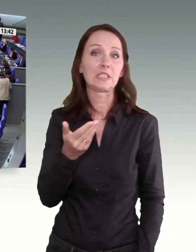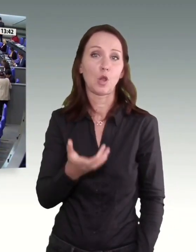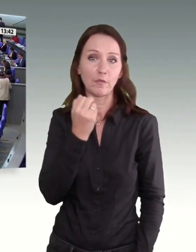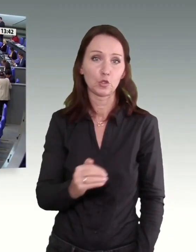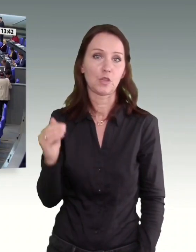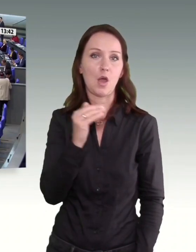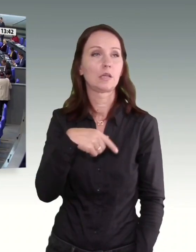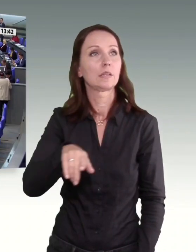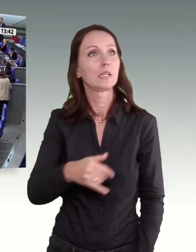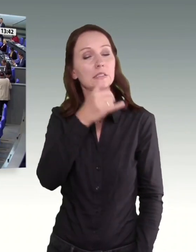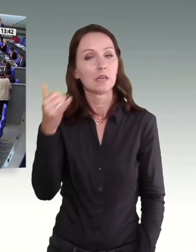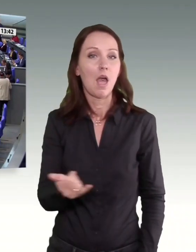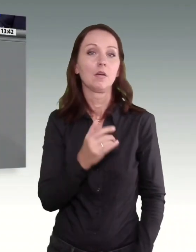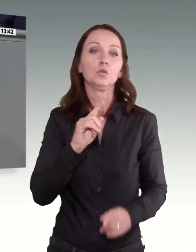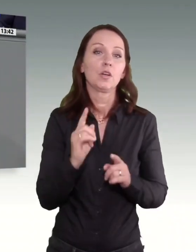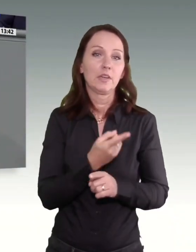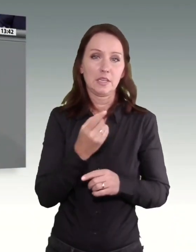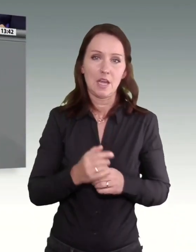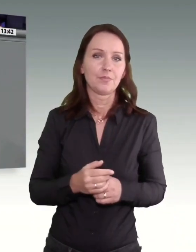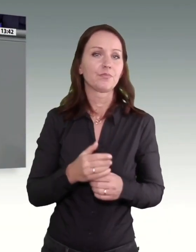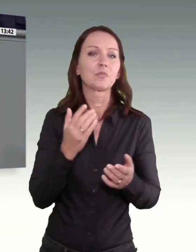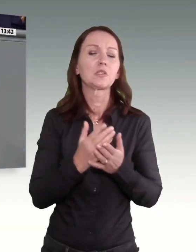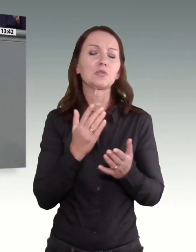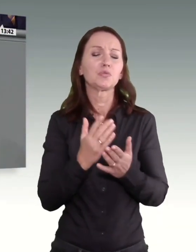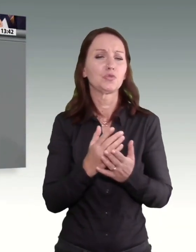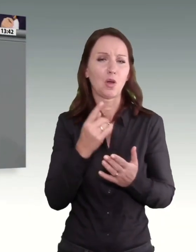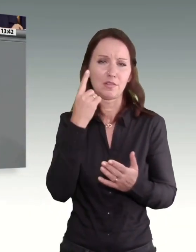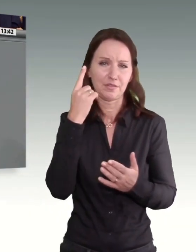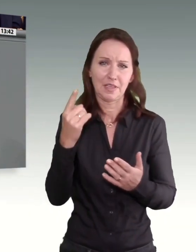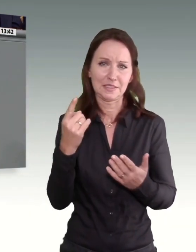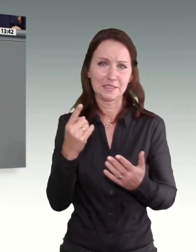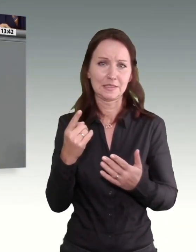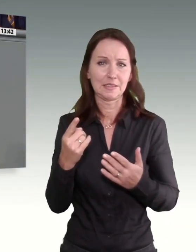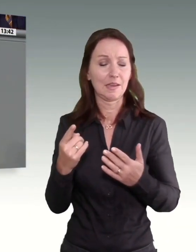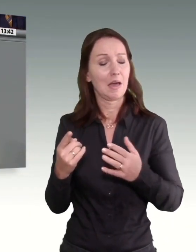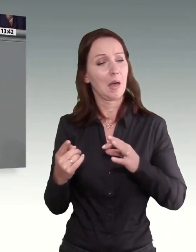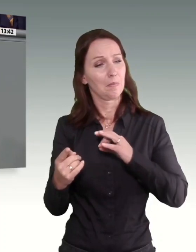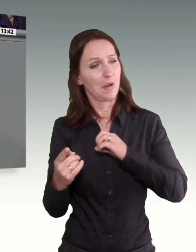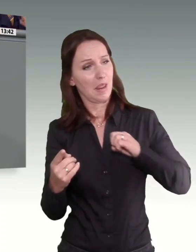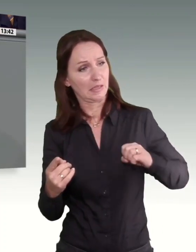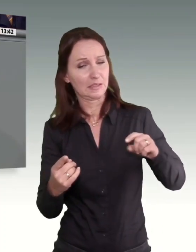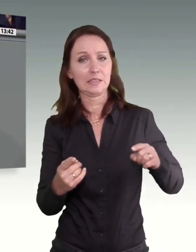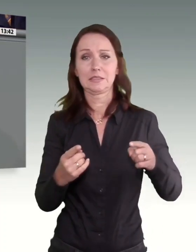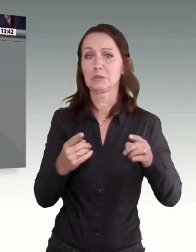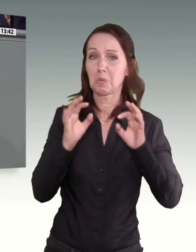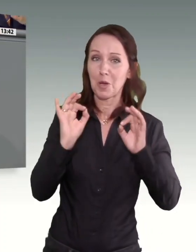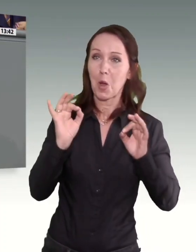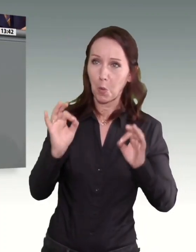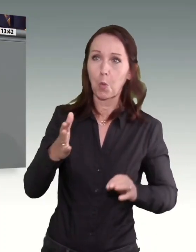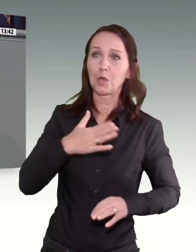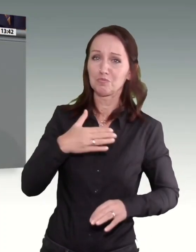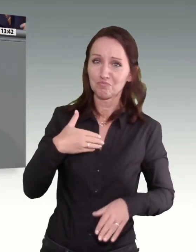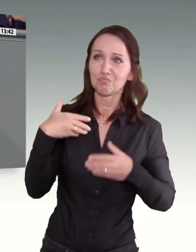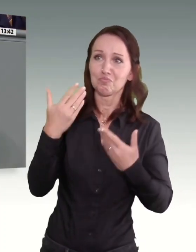Es ist ja bekannt, dass Die Linke nie danach fragt, wie die guten Gaben, die sie so gern verteilen möchte, eigentlich finanziert werden sollen,